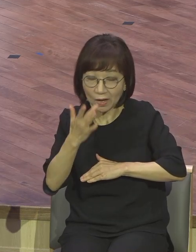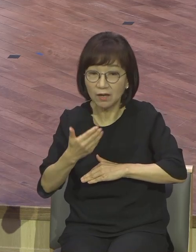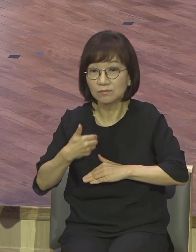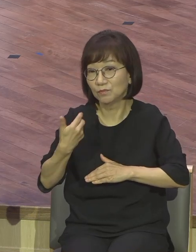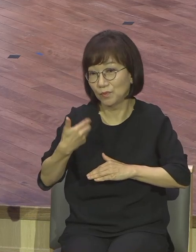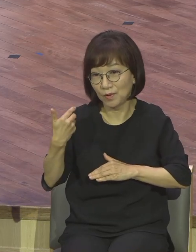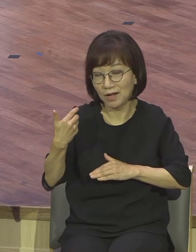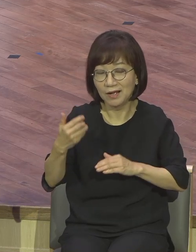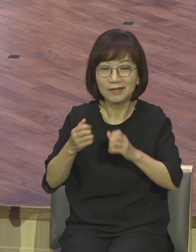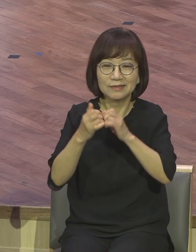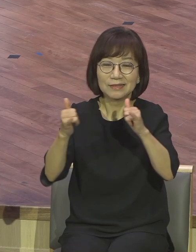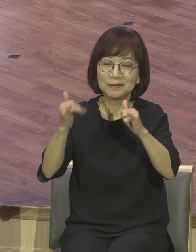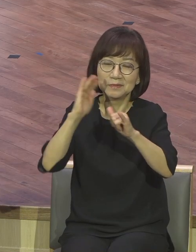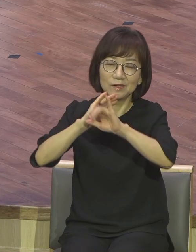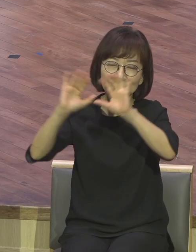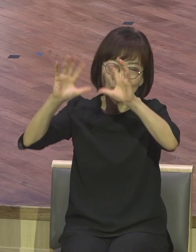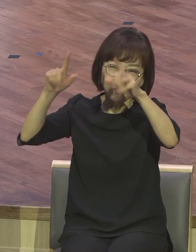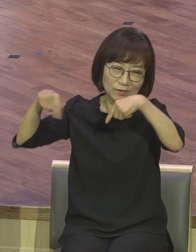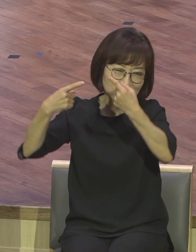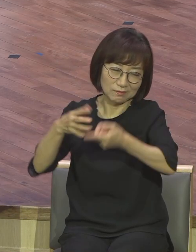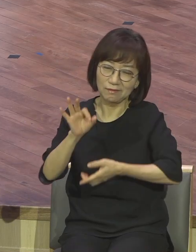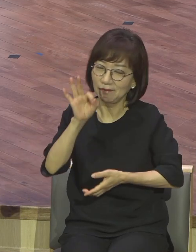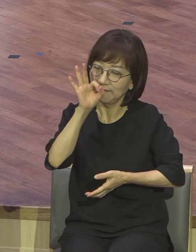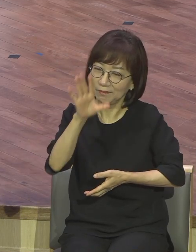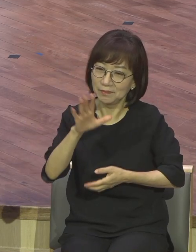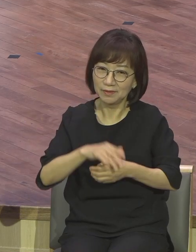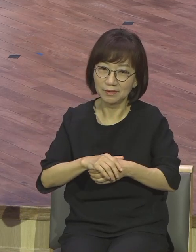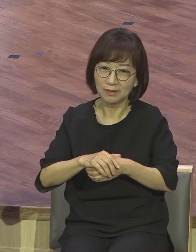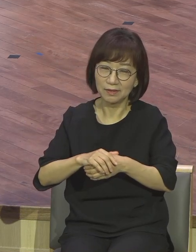못 들어갑니다. 천국 문을 열 수가 없습니다.